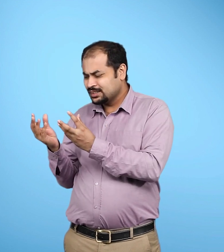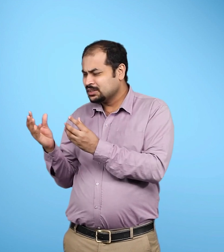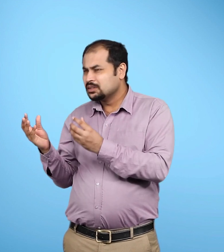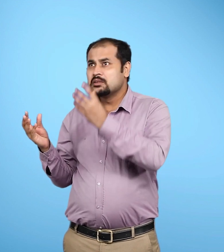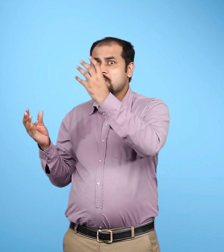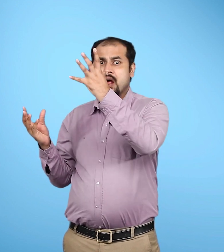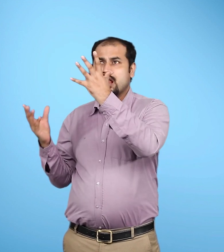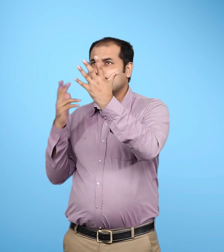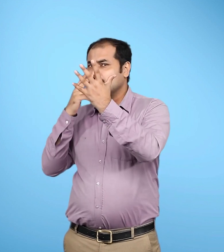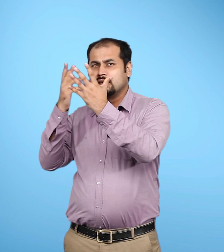नस्दीख है